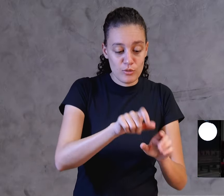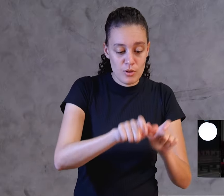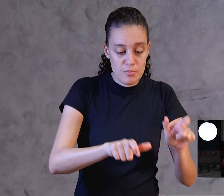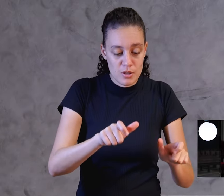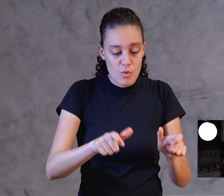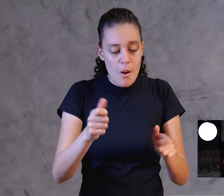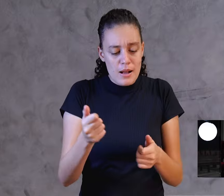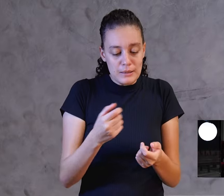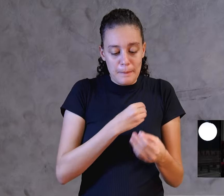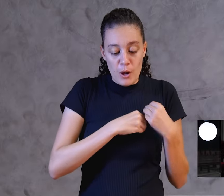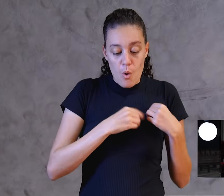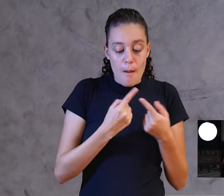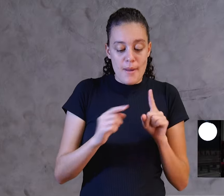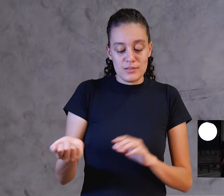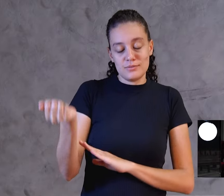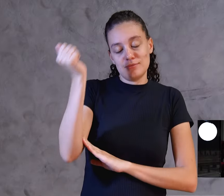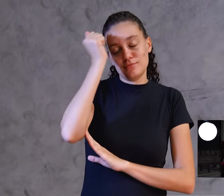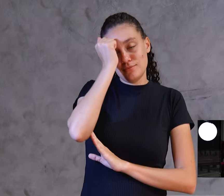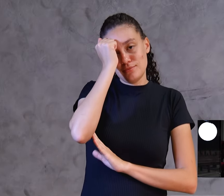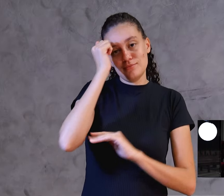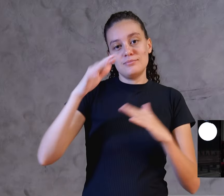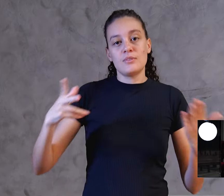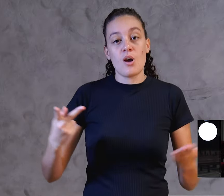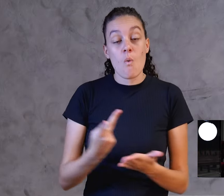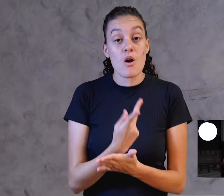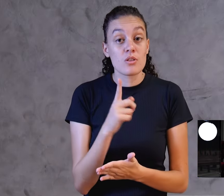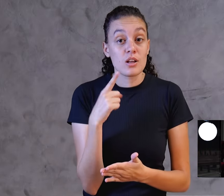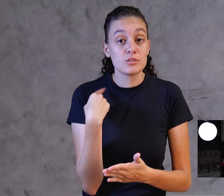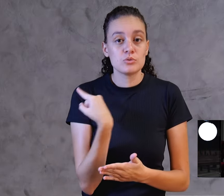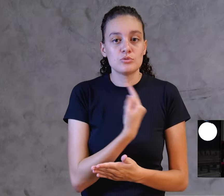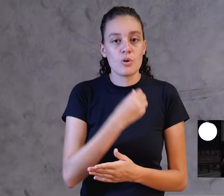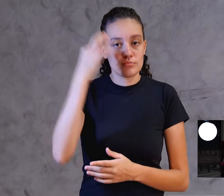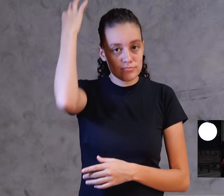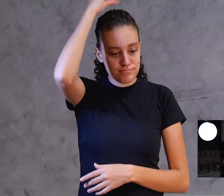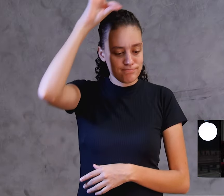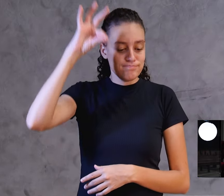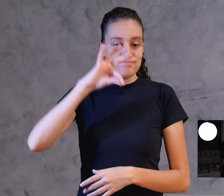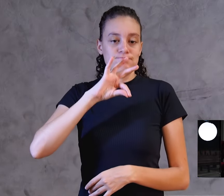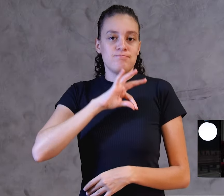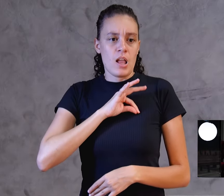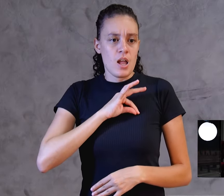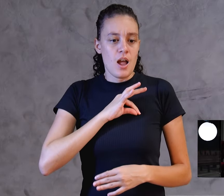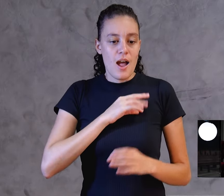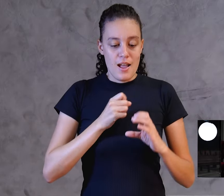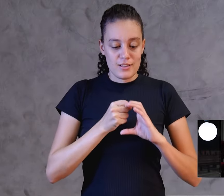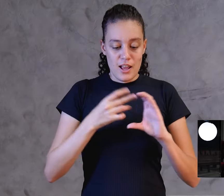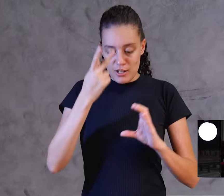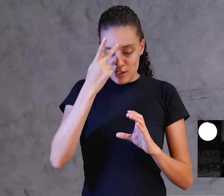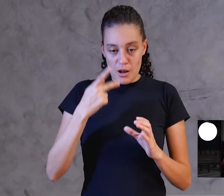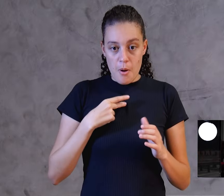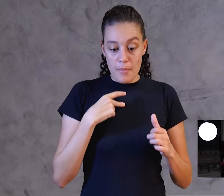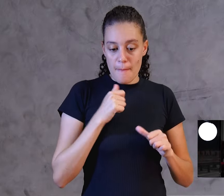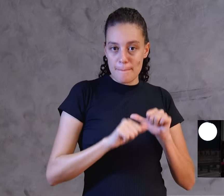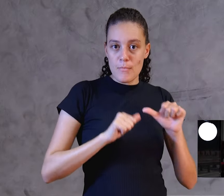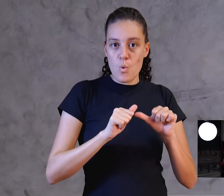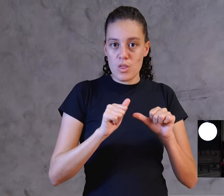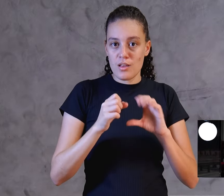É o que acontece quando nós recebemos o Espírito Santo, a natureza de Deus vem morar dentro de nós,